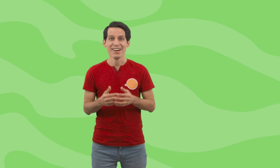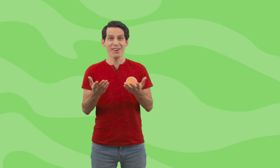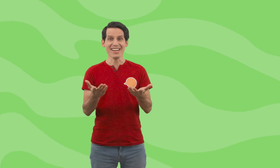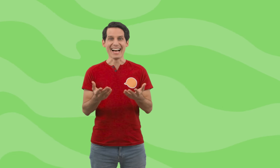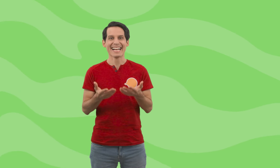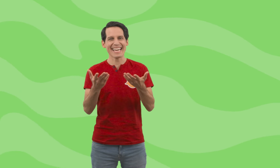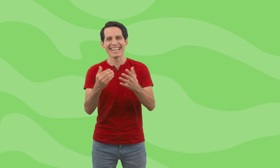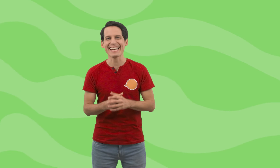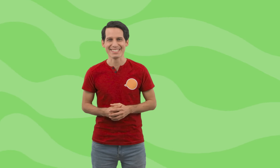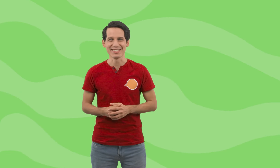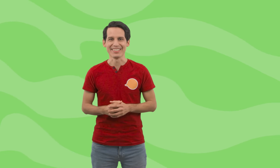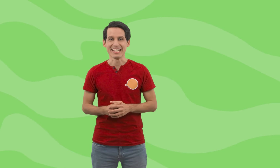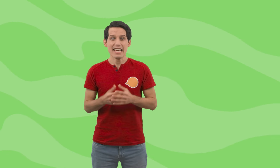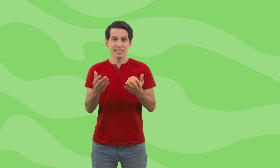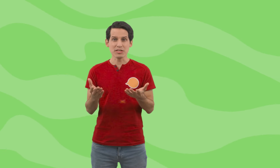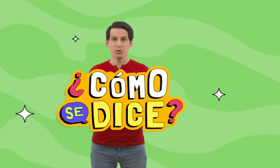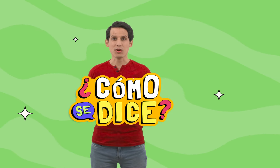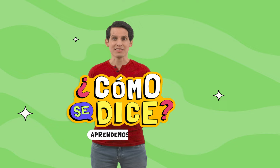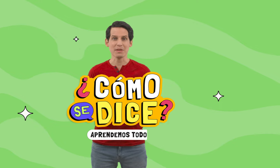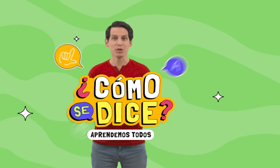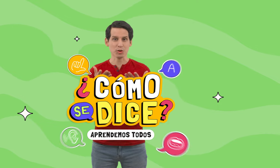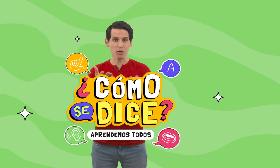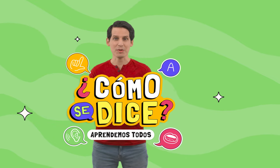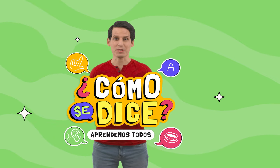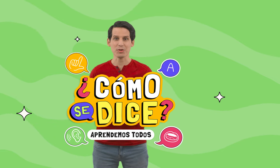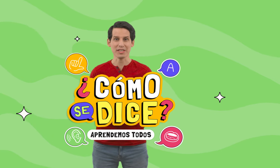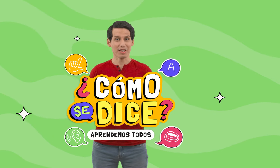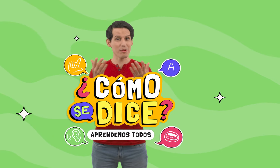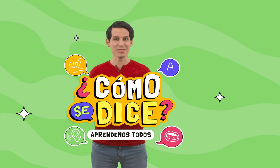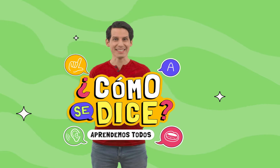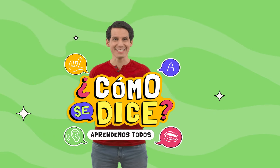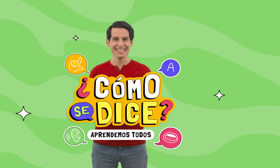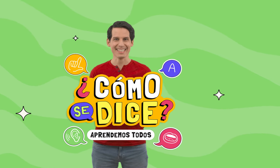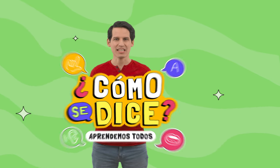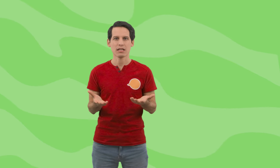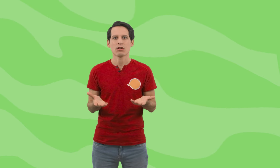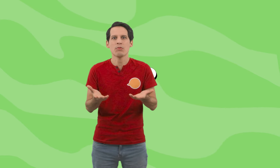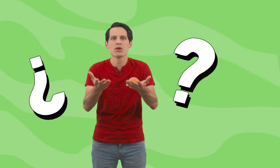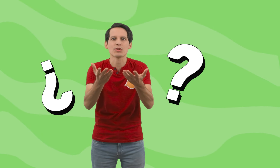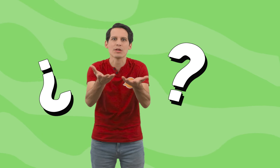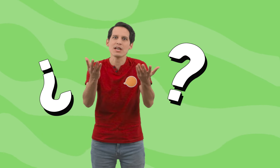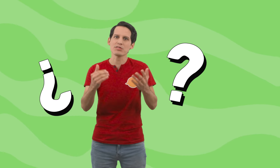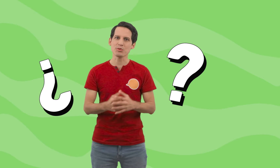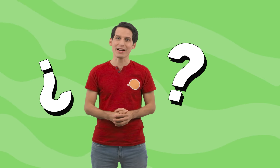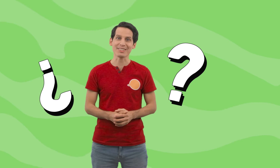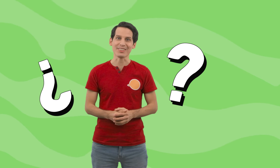¡Hola! ¡Qué gran elección! Estoy seguro que están viendo todos los episodios de ¿Cómo se dice? ¿Cómo que todavía no se han suscrito?